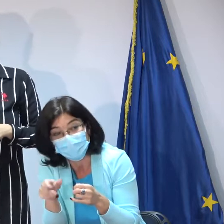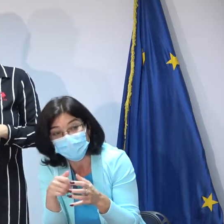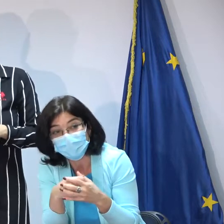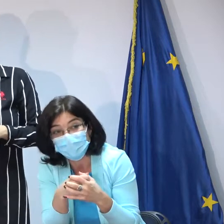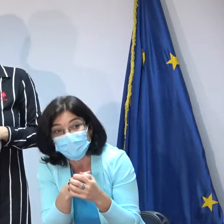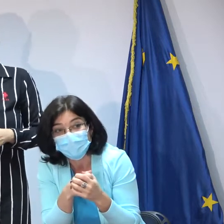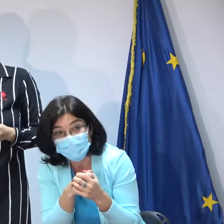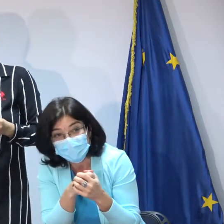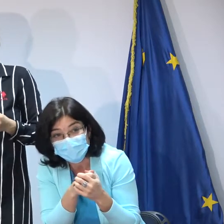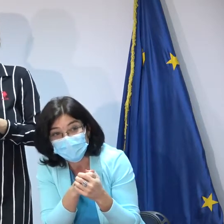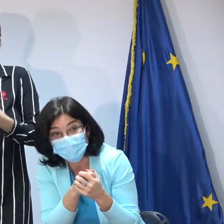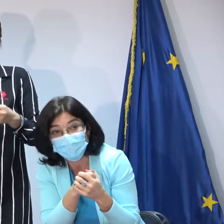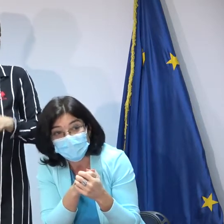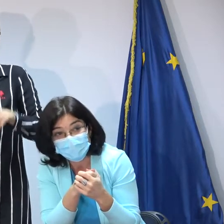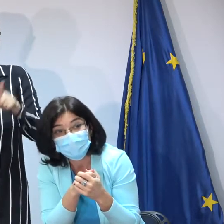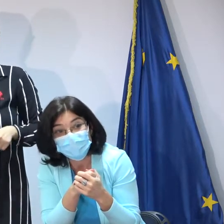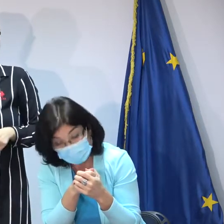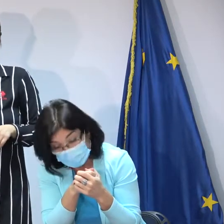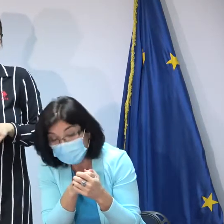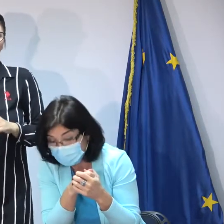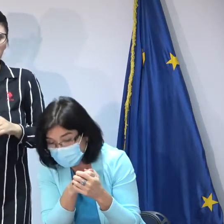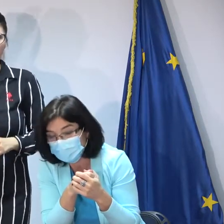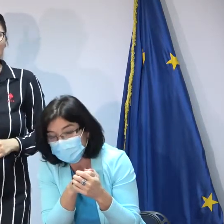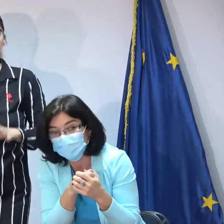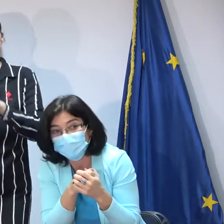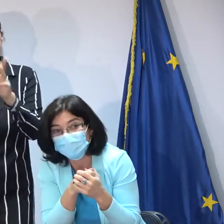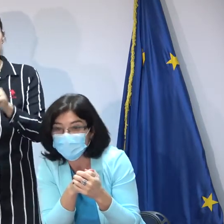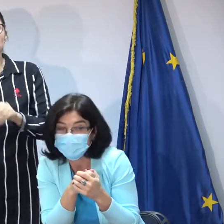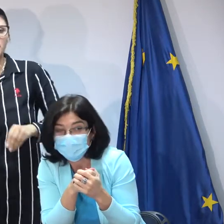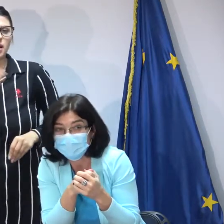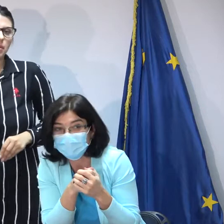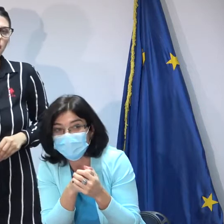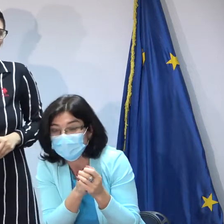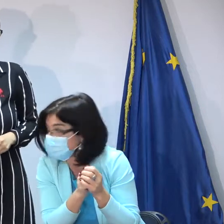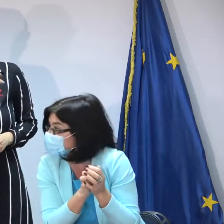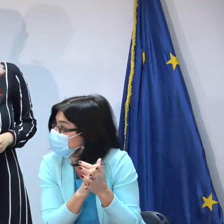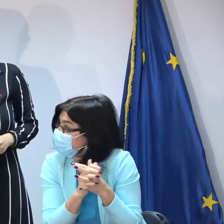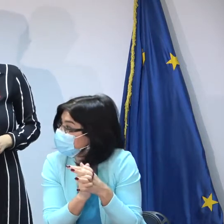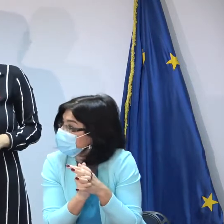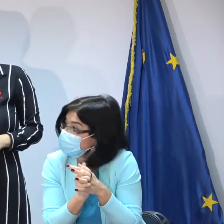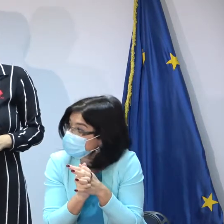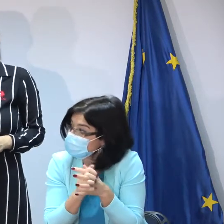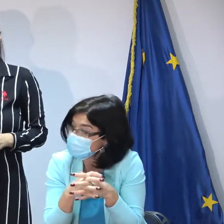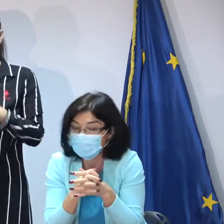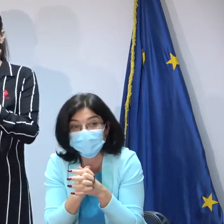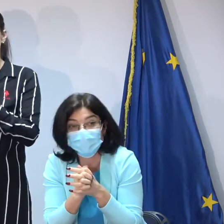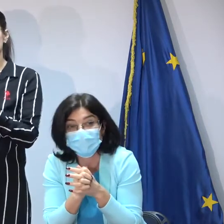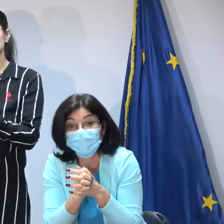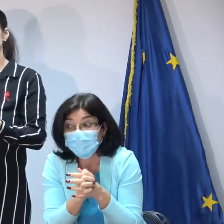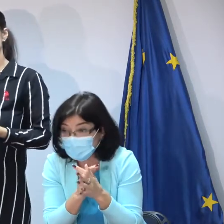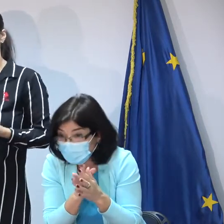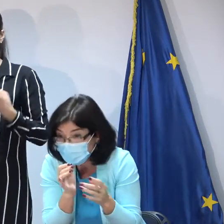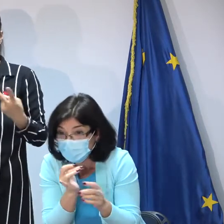pentru copii, deci dacă sunt copii mari. Da, da, da, familiile adoptatoare. Deci ăsta este, cred că, lucrul cel mai